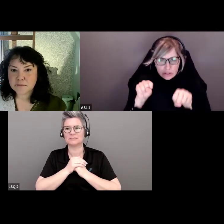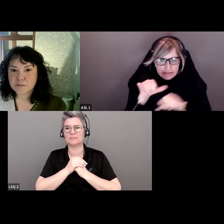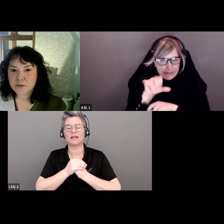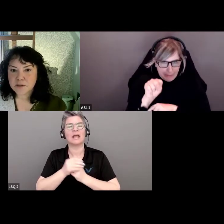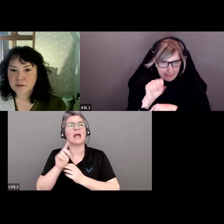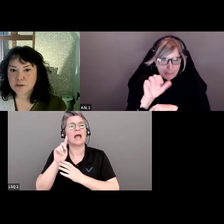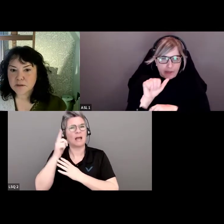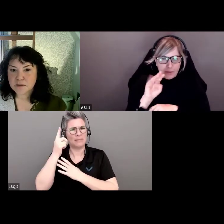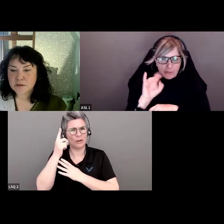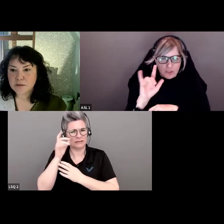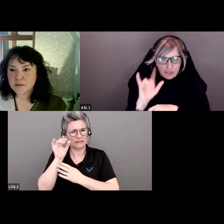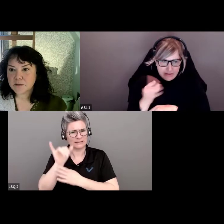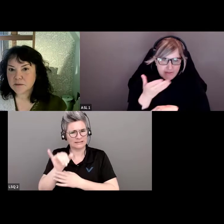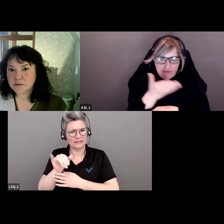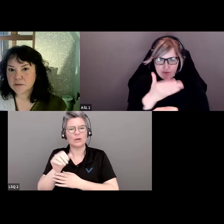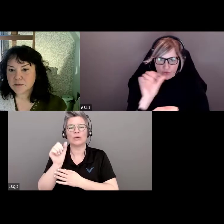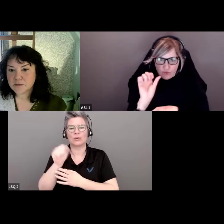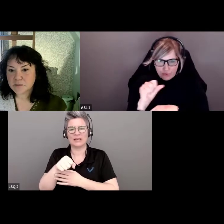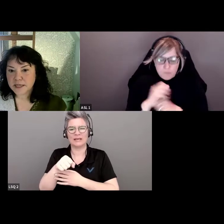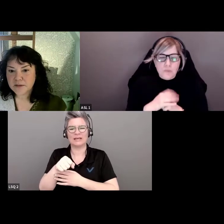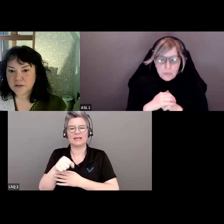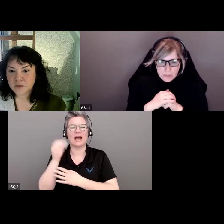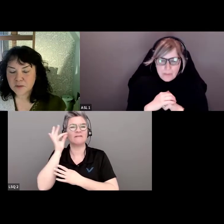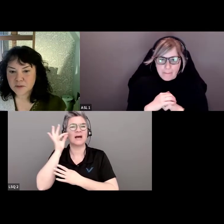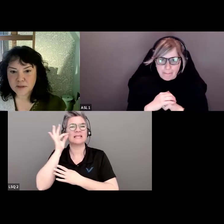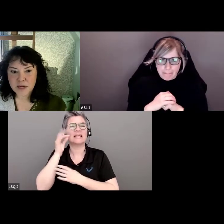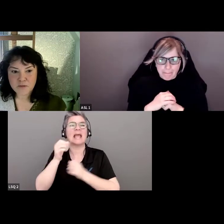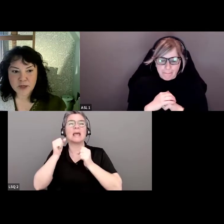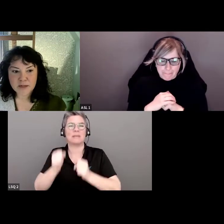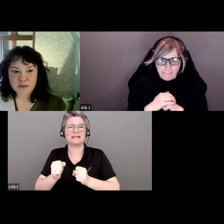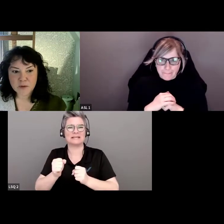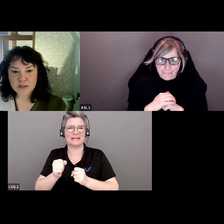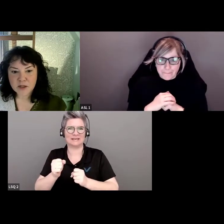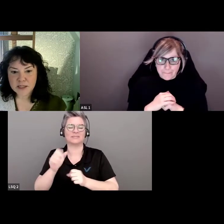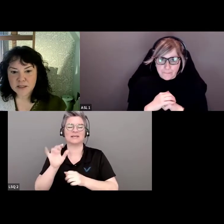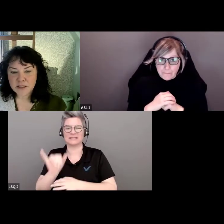Habilité, n'est-ce pas? Oui, c'est en français capacité. Ça y est.